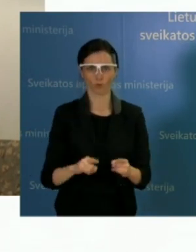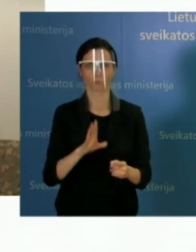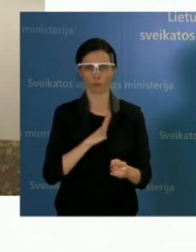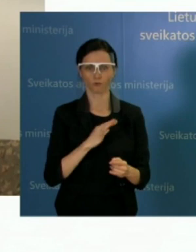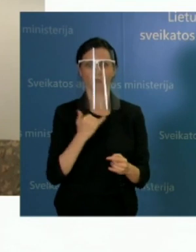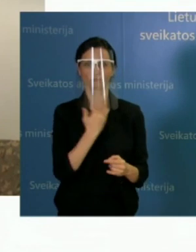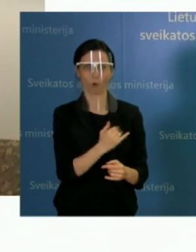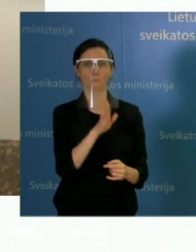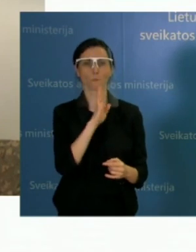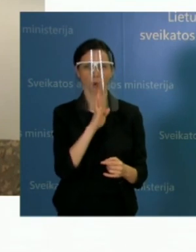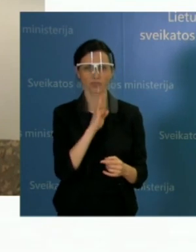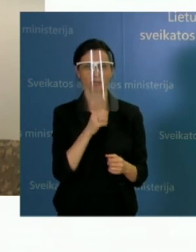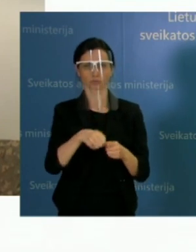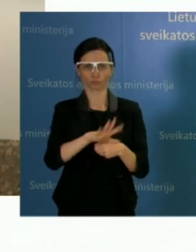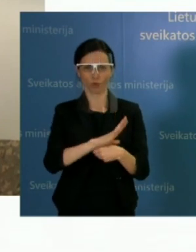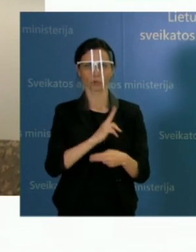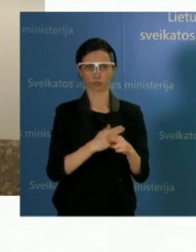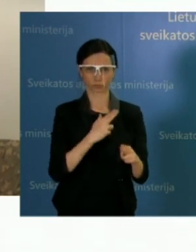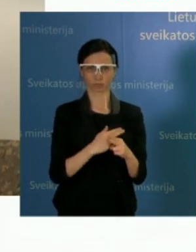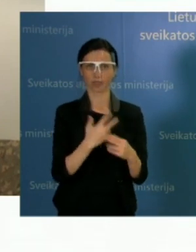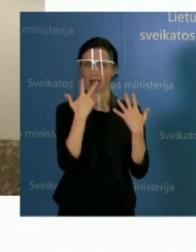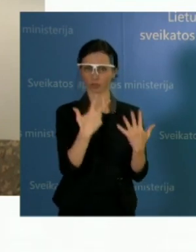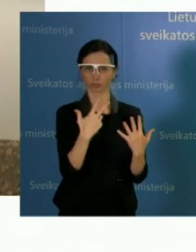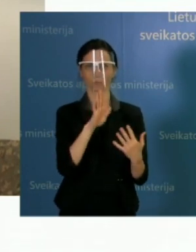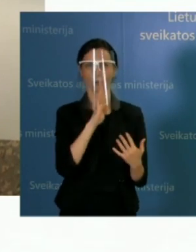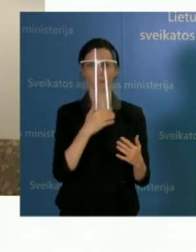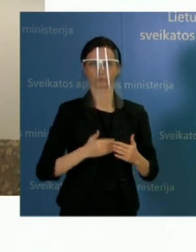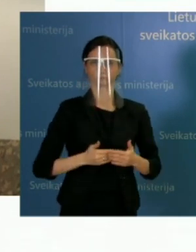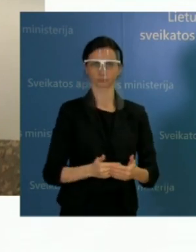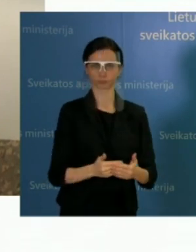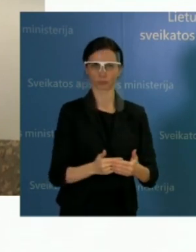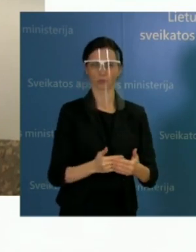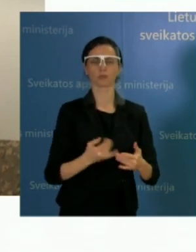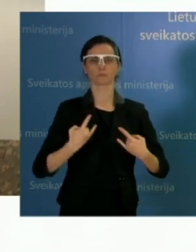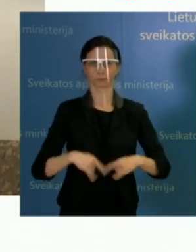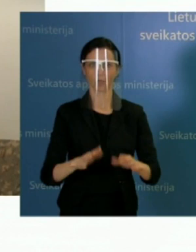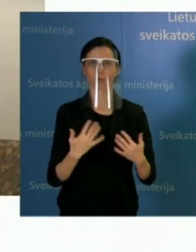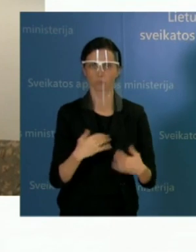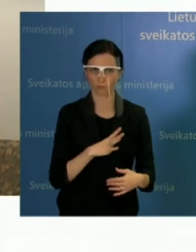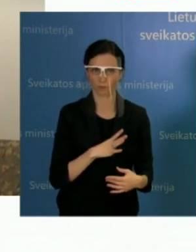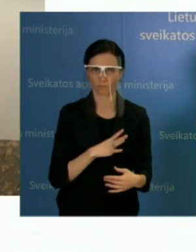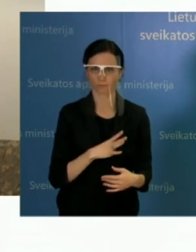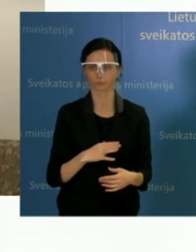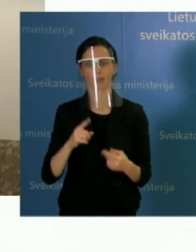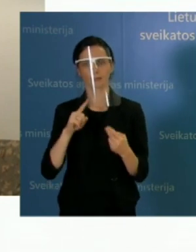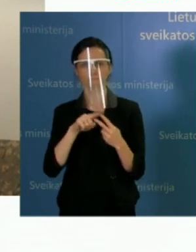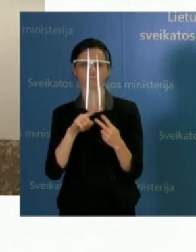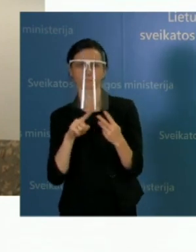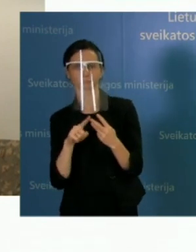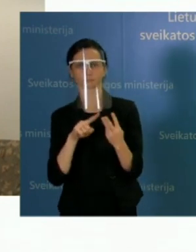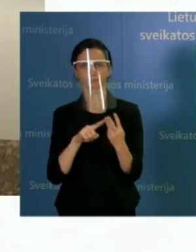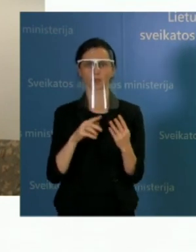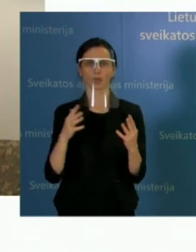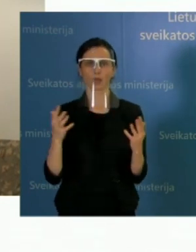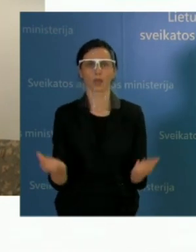Aštuonios. Tai yra skaičius tikrai didelis. Keletas iš jų buvo gelbėjamos